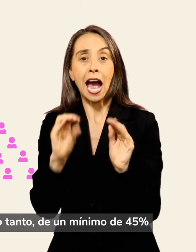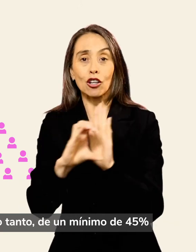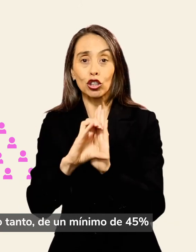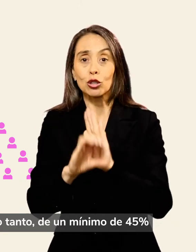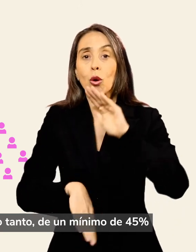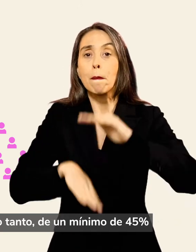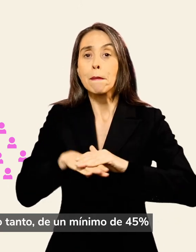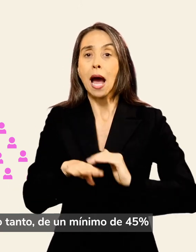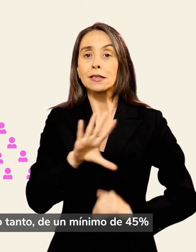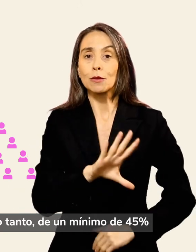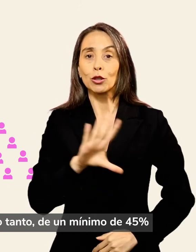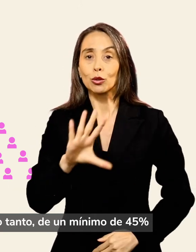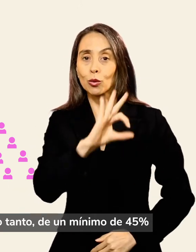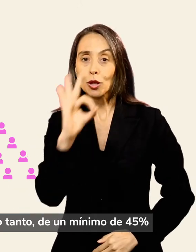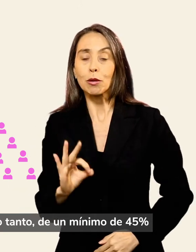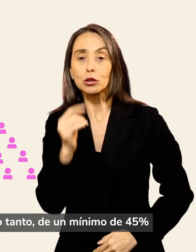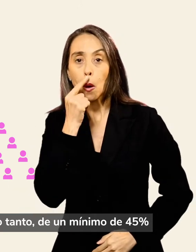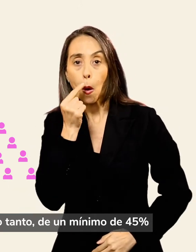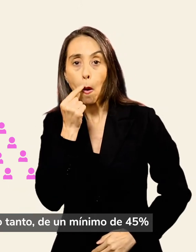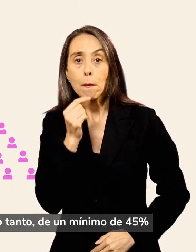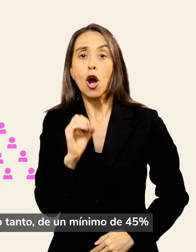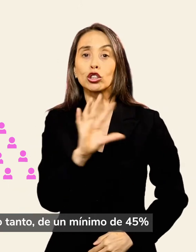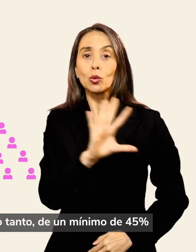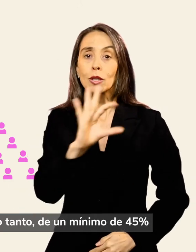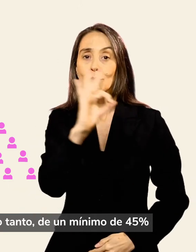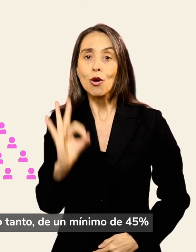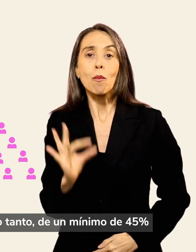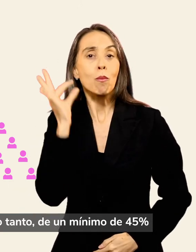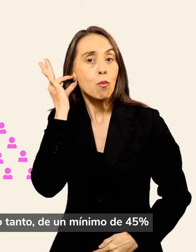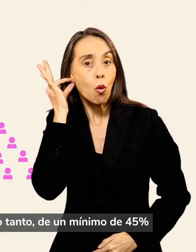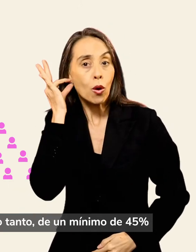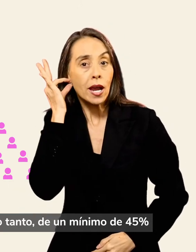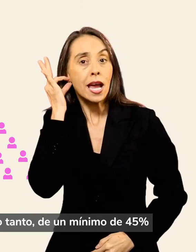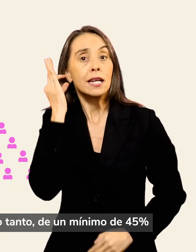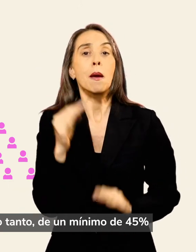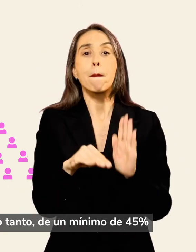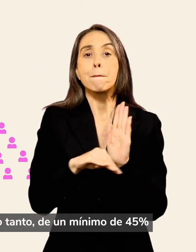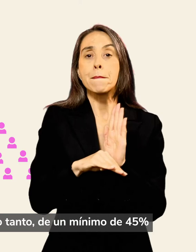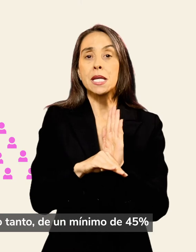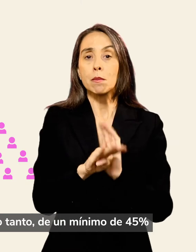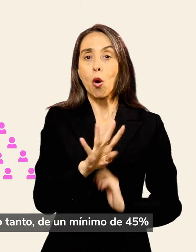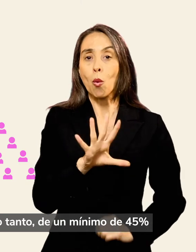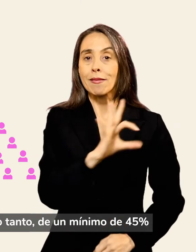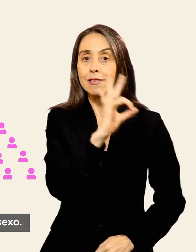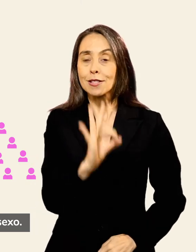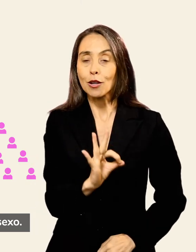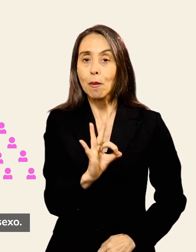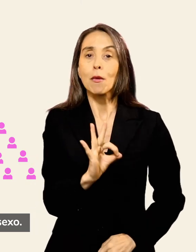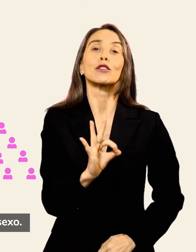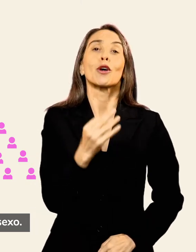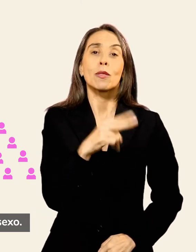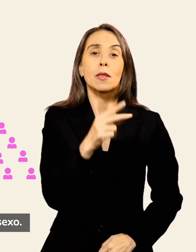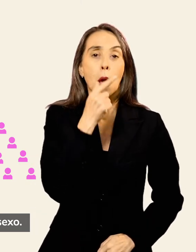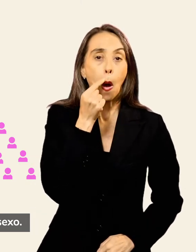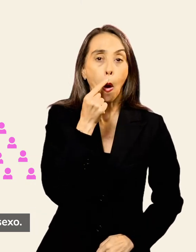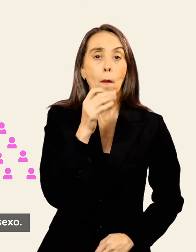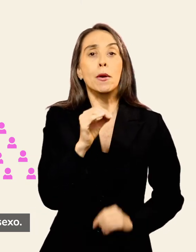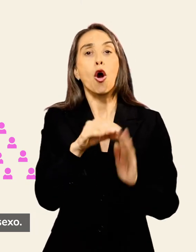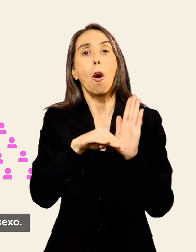55% de hombres o mujeres y por lo tanto de un mínimo de 45% de un mismo sexo.